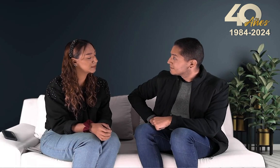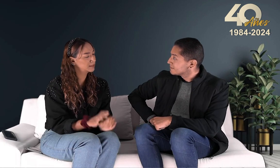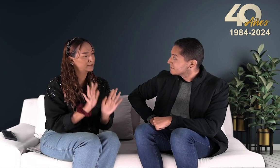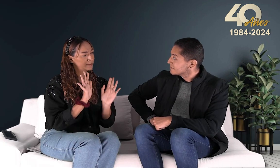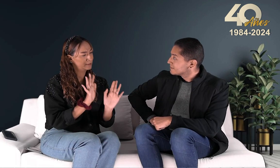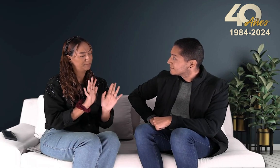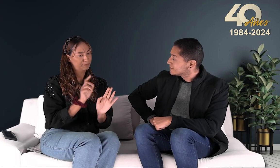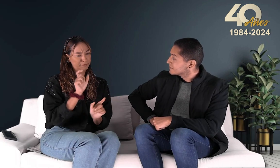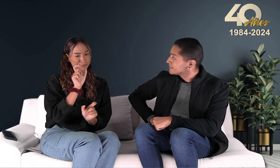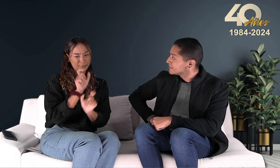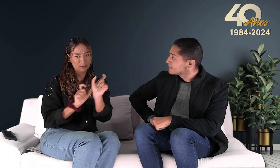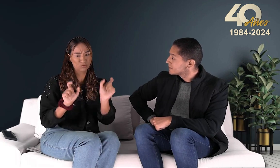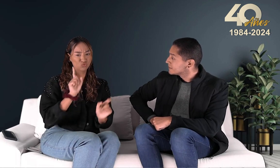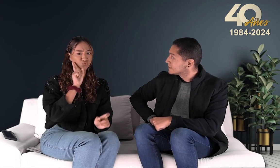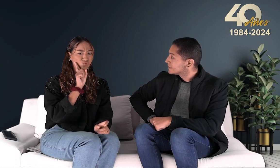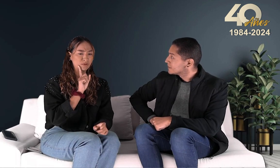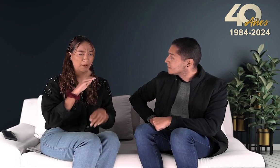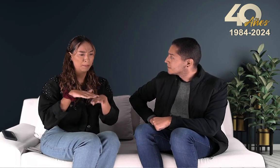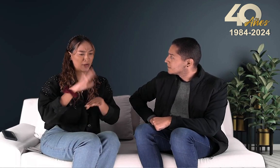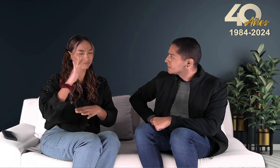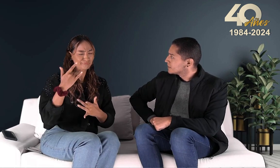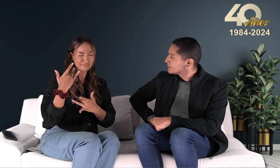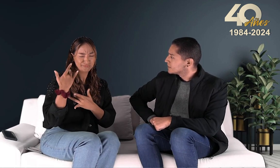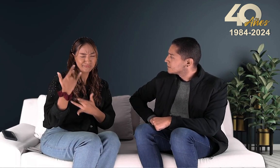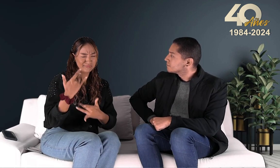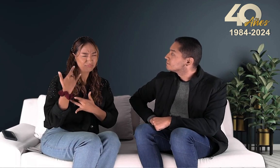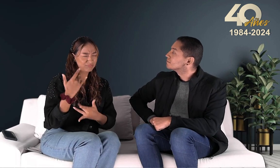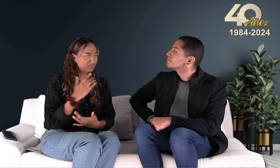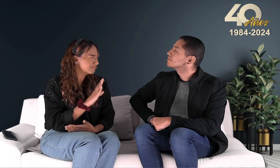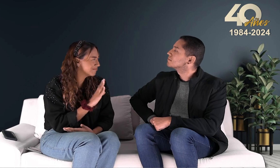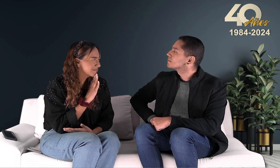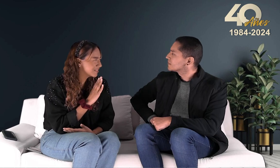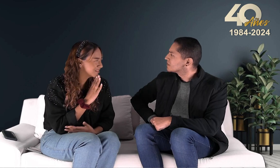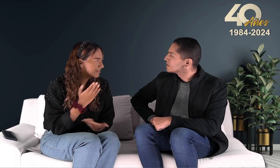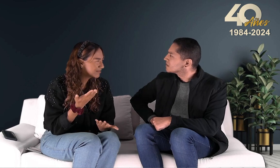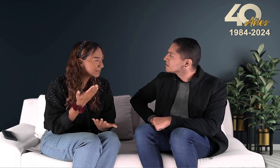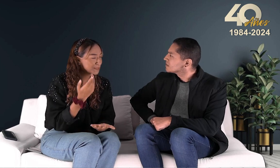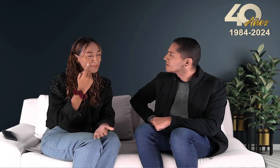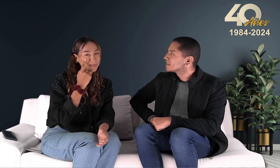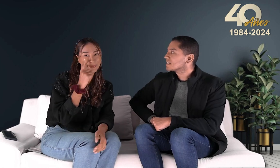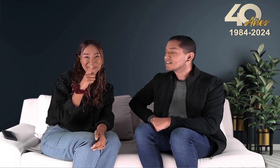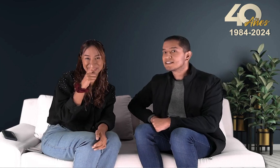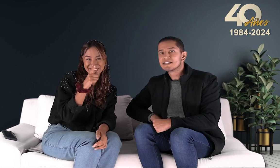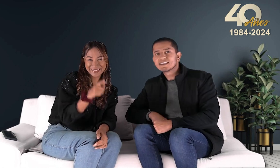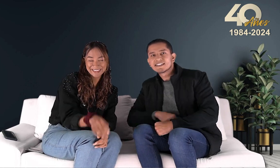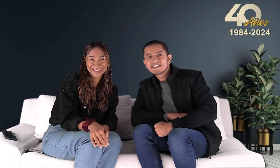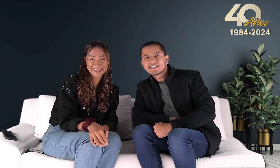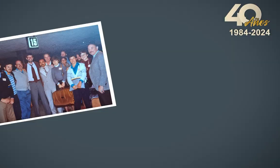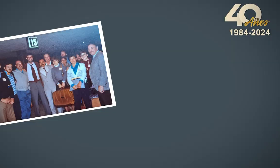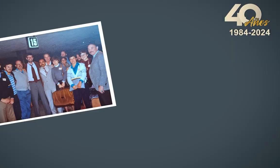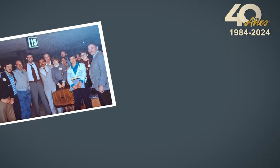Y algunas personas sordas estuvieron de manera voluntaria apoyando la conferencia Veamos de quién se trata